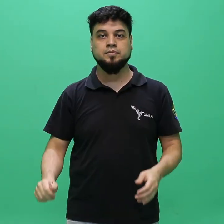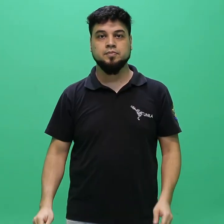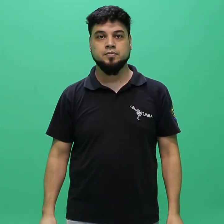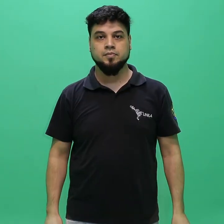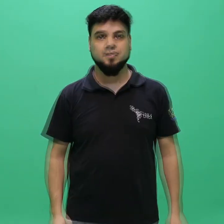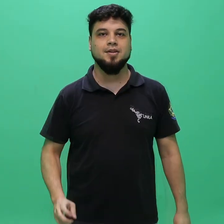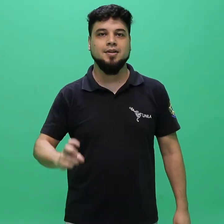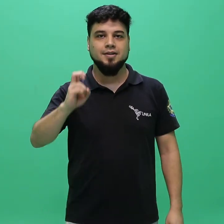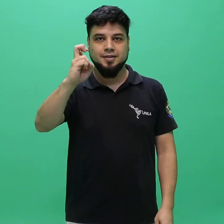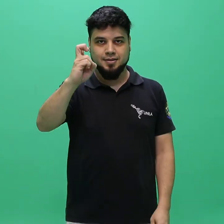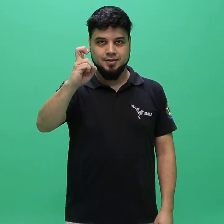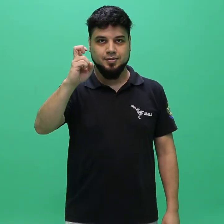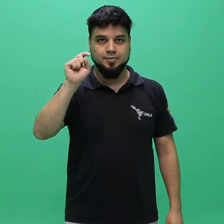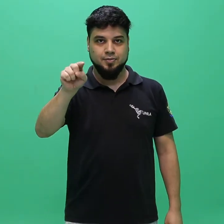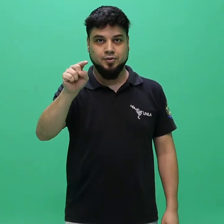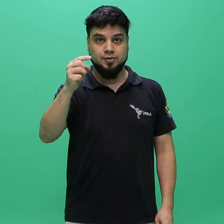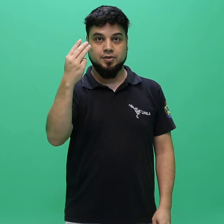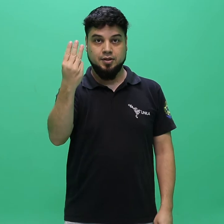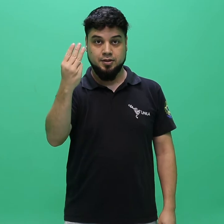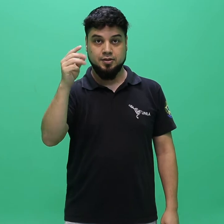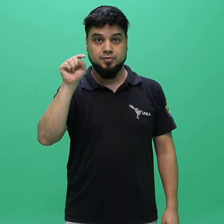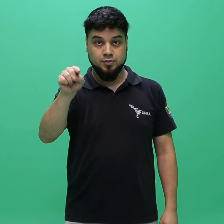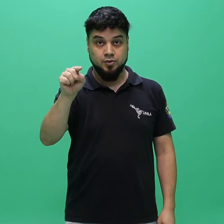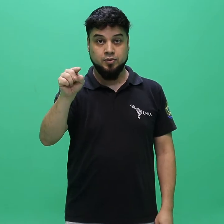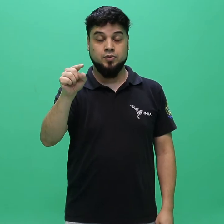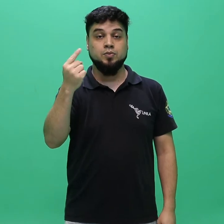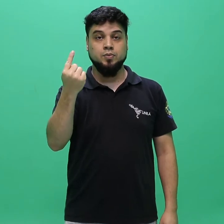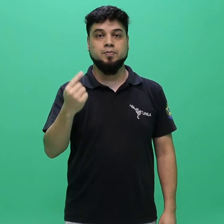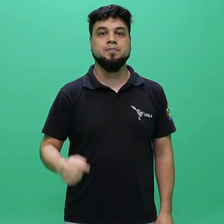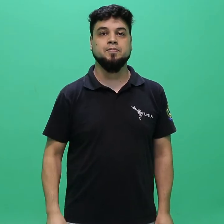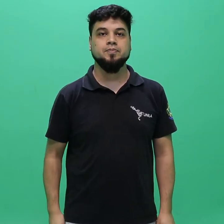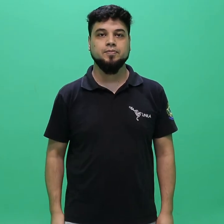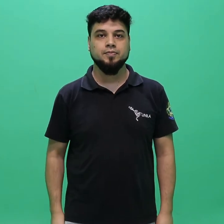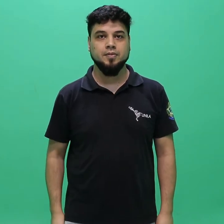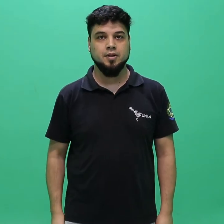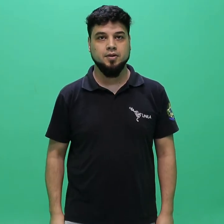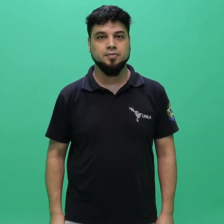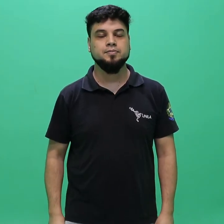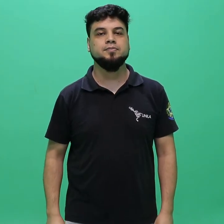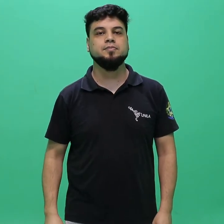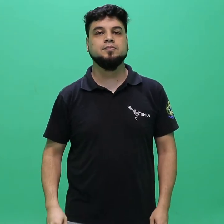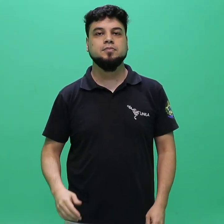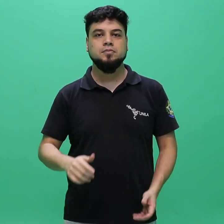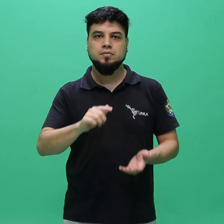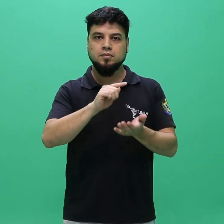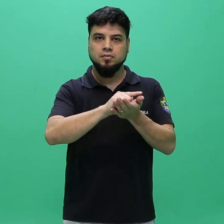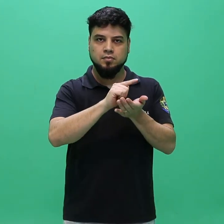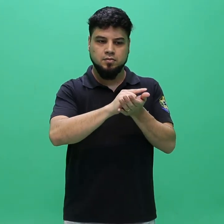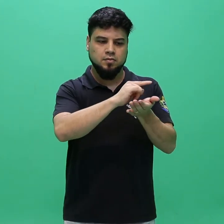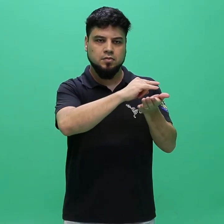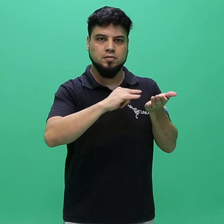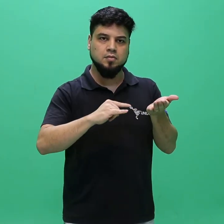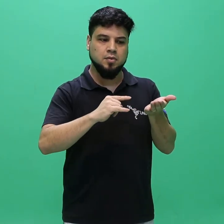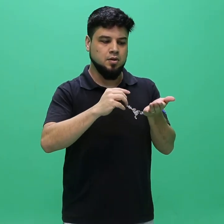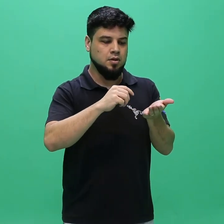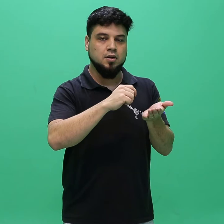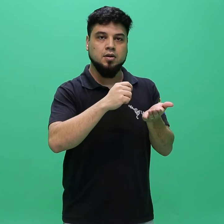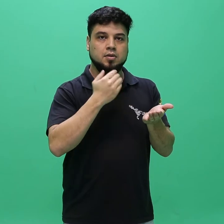5.3.1. O requerimento de inscrição do candidato